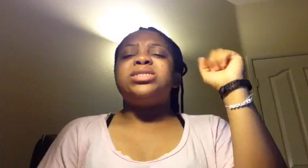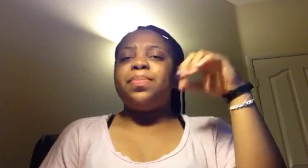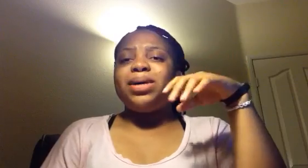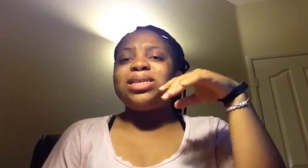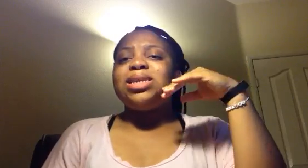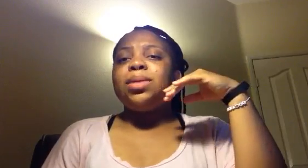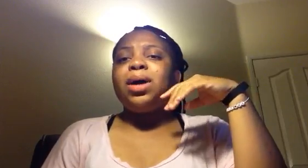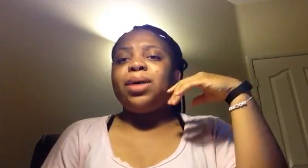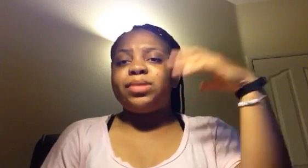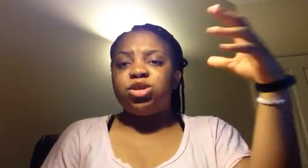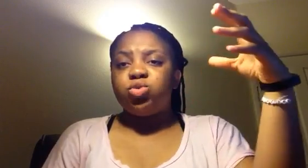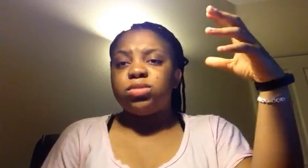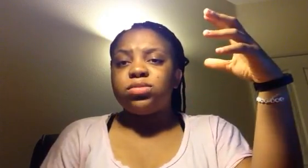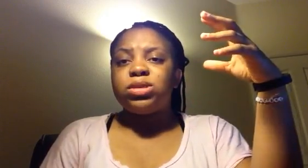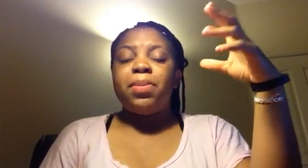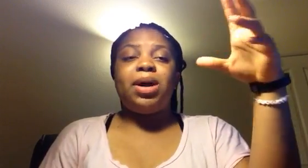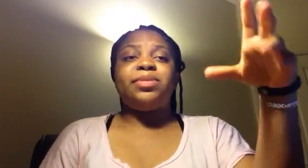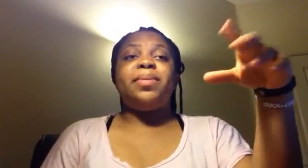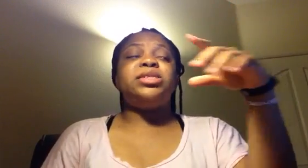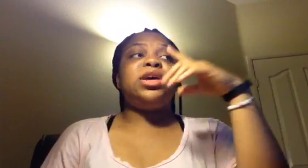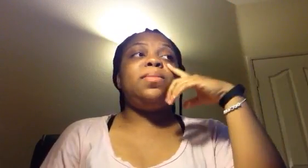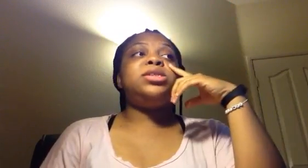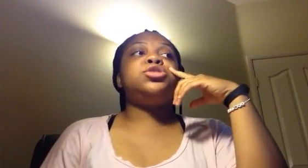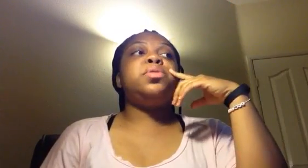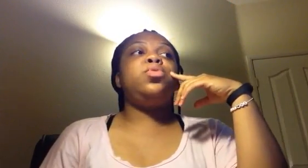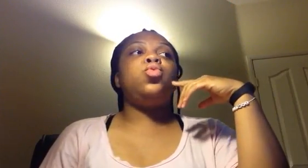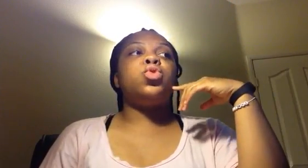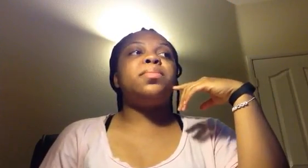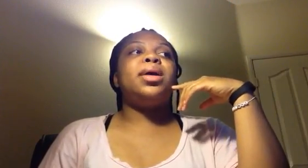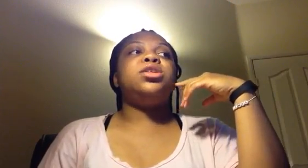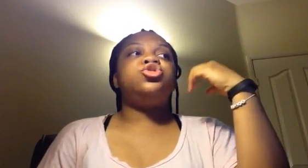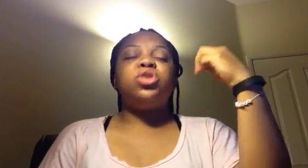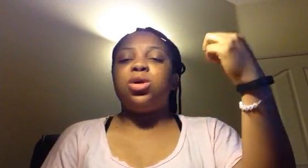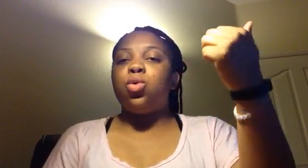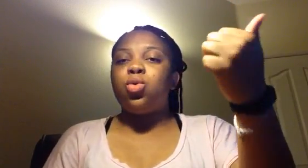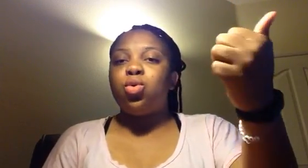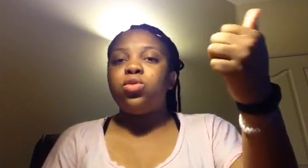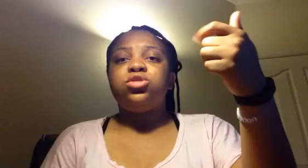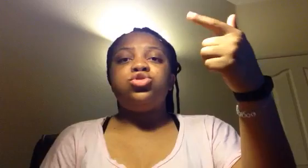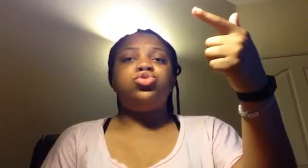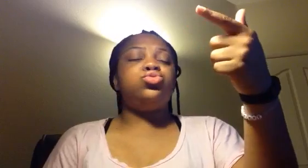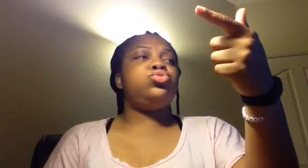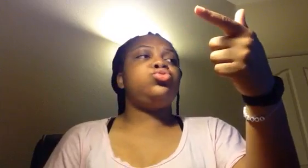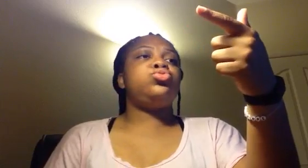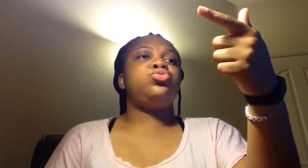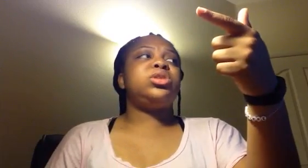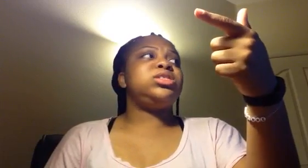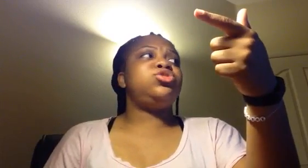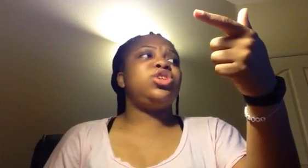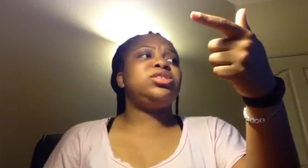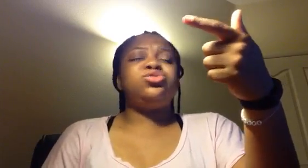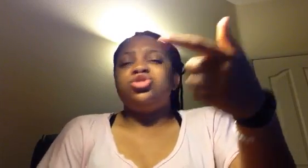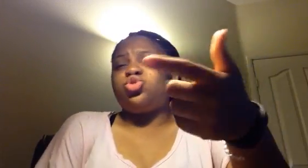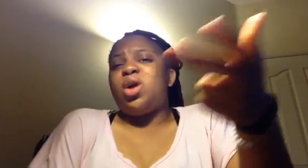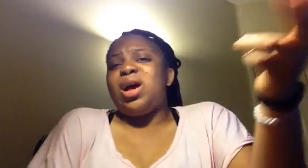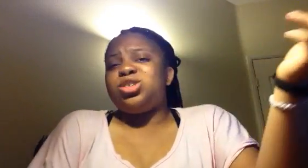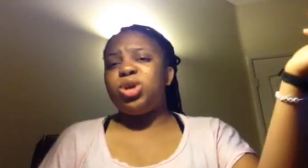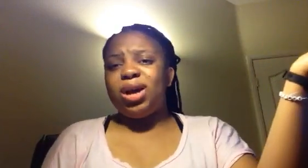C'est parce qu n'était pas apte à jouer. Il n'était pas apte à jouer. Ça ne pas dire qu ne peut plus courir, mais tu es gros. Tu t'as dit, tu te croyeras que tu es